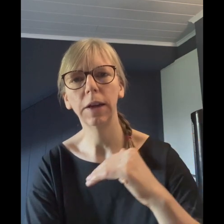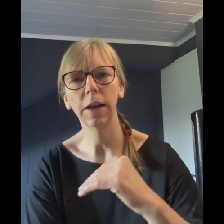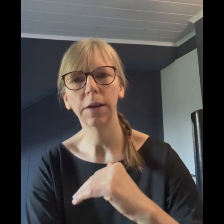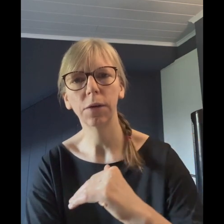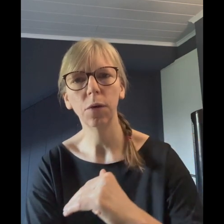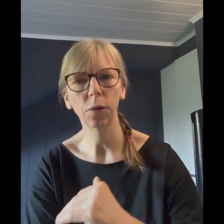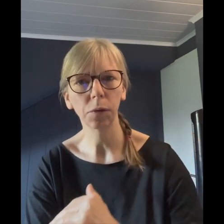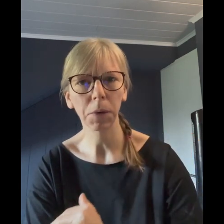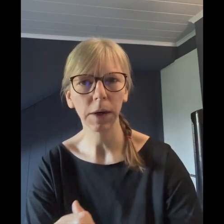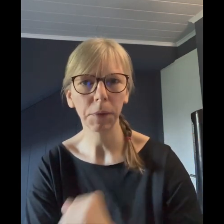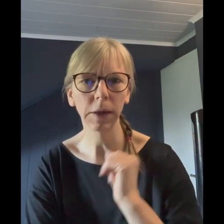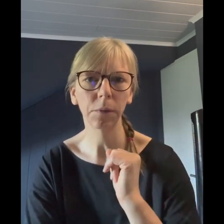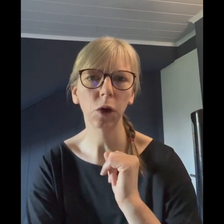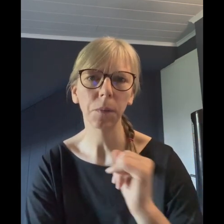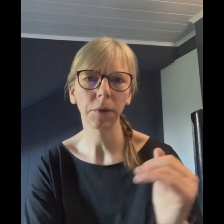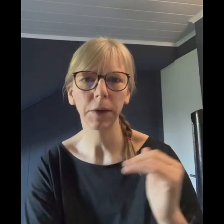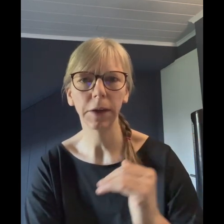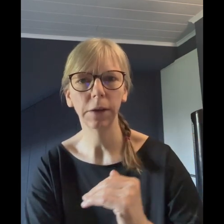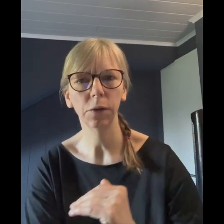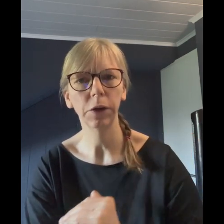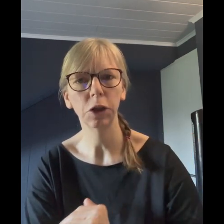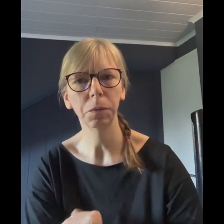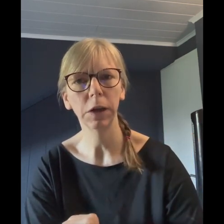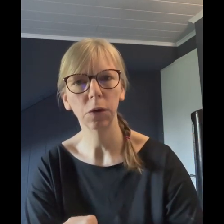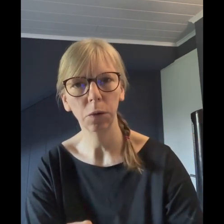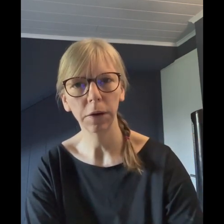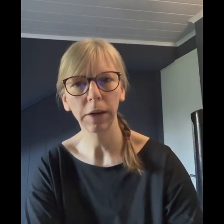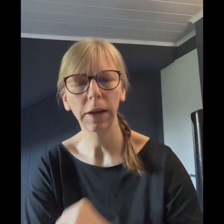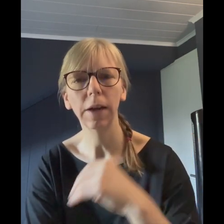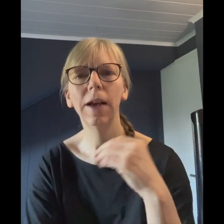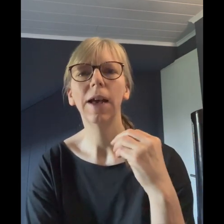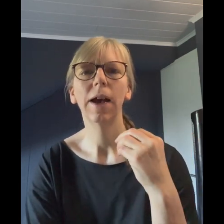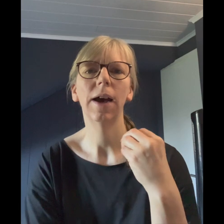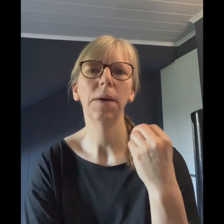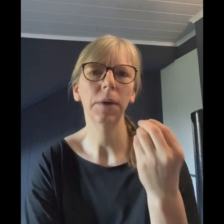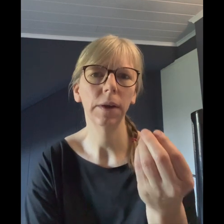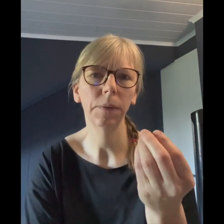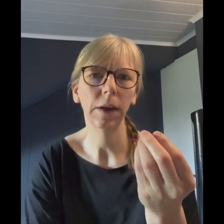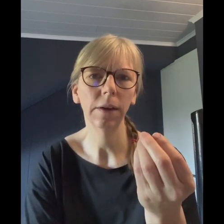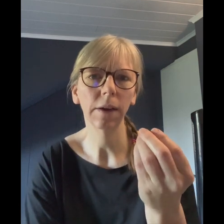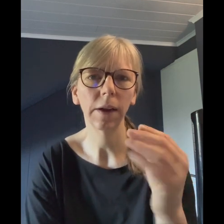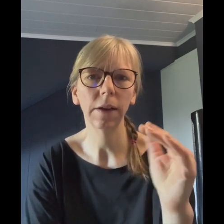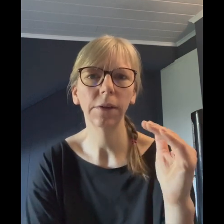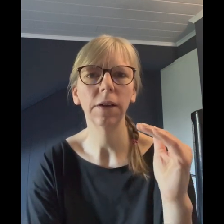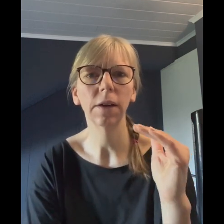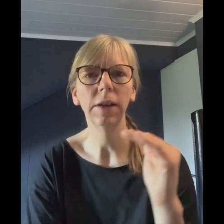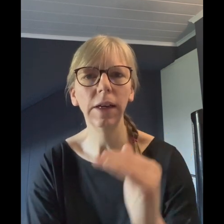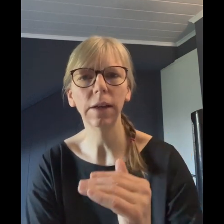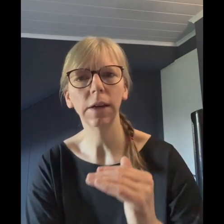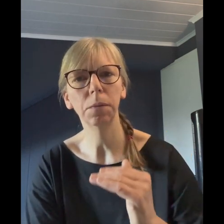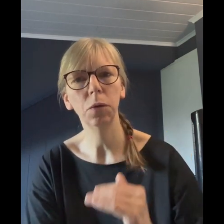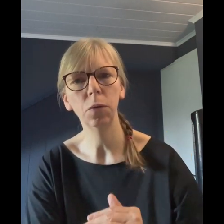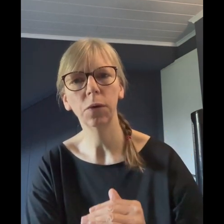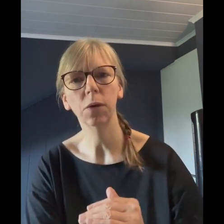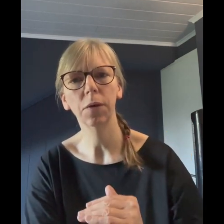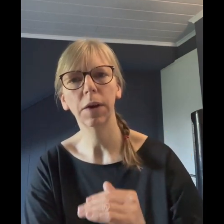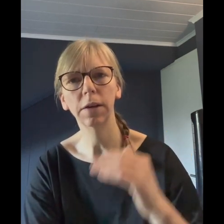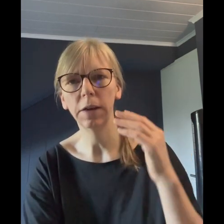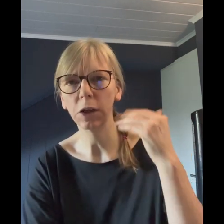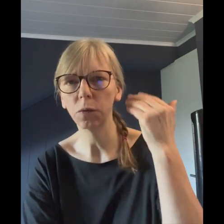Entzündungsparameter im Körper, weil der Insulinspiegel runtergeht, aber im Gegenteil sind niedrige Blutzuckerwerte nicht gut